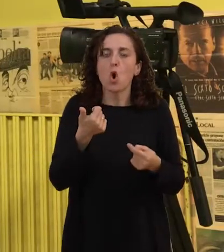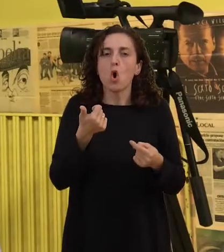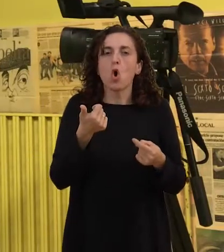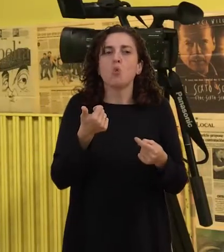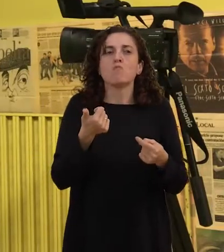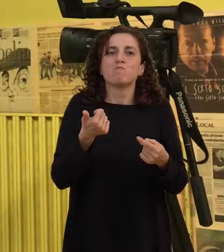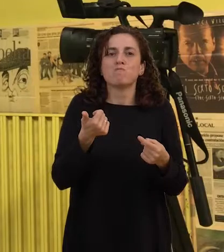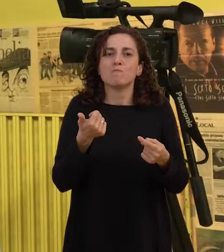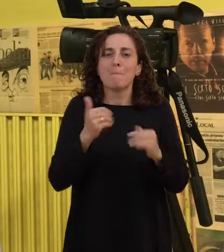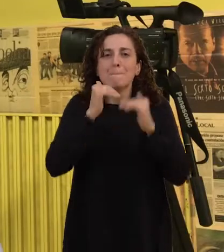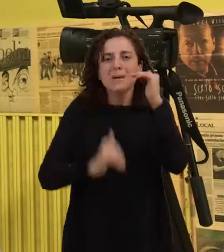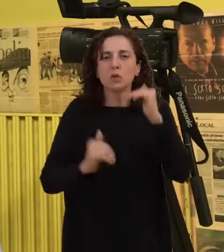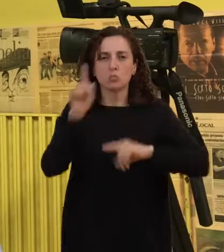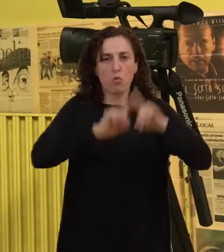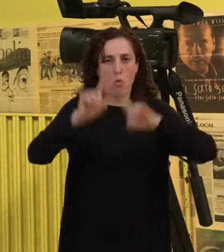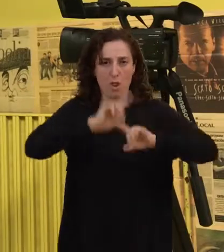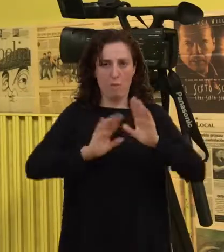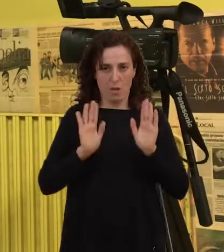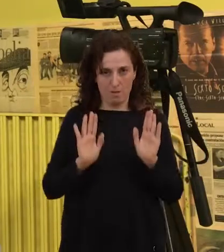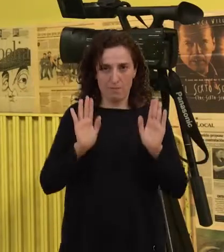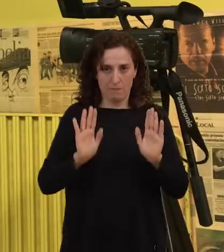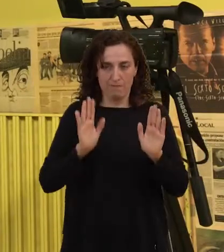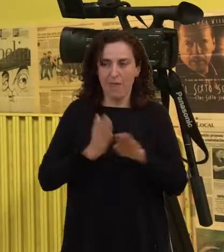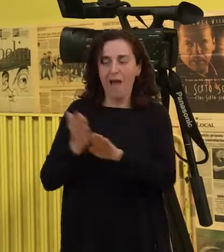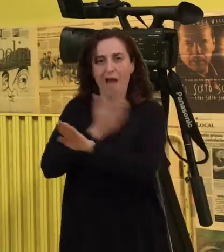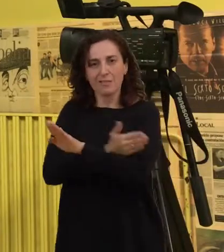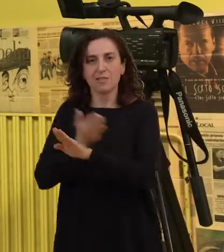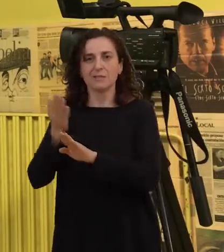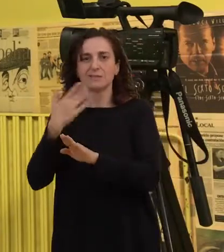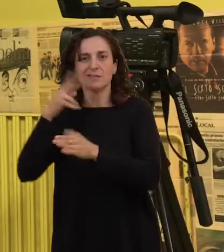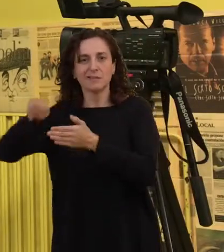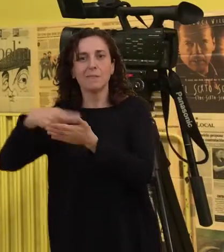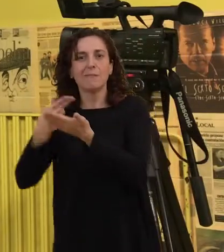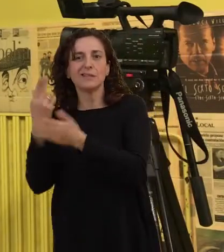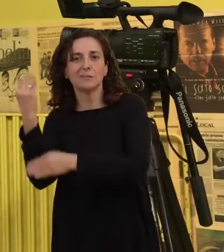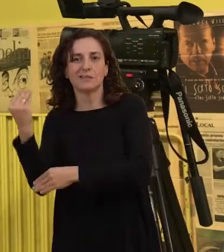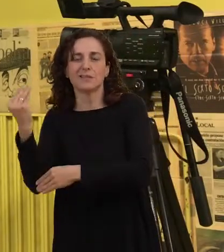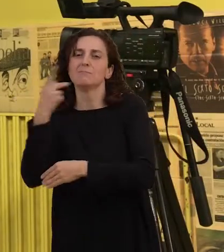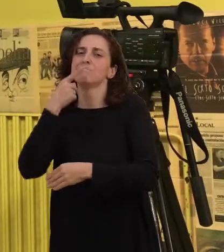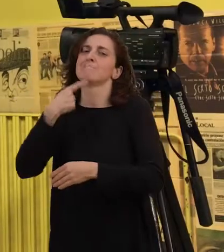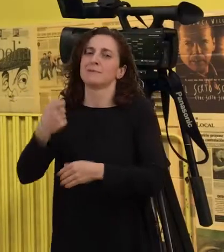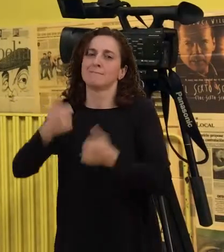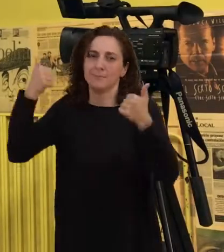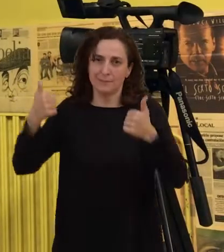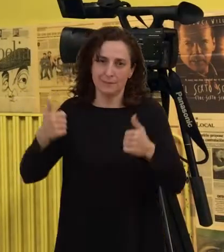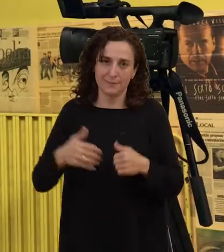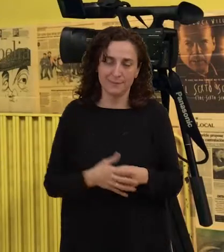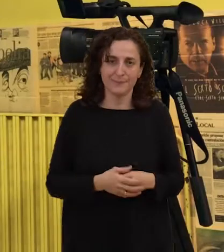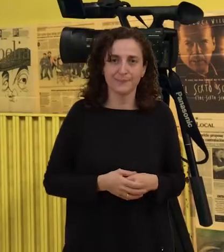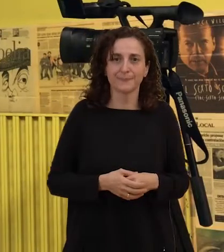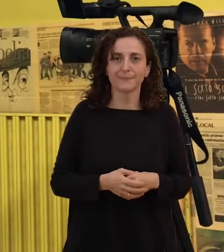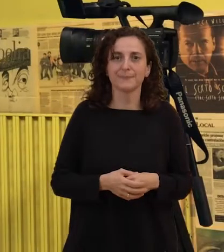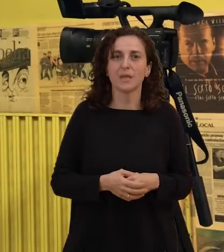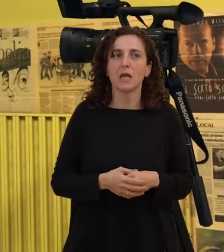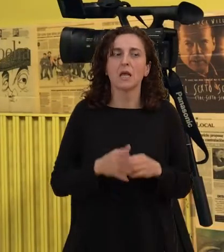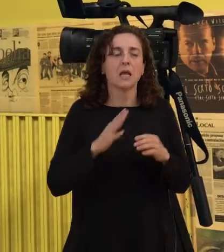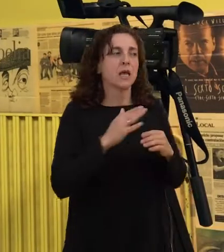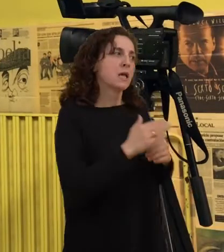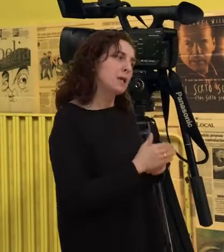inválido como podía ser o que hemos comentado antes do intérprete de lengua de signos. E en cuanto ás diferencias